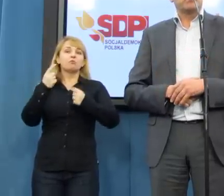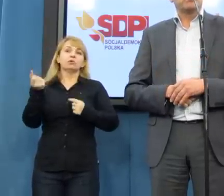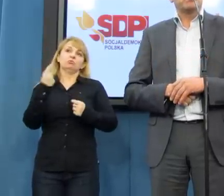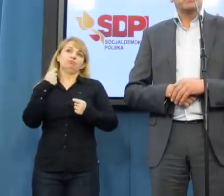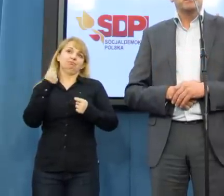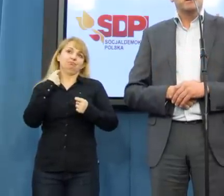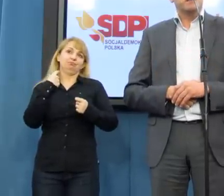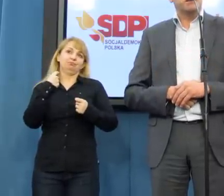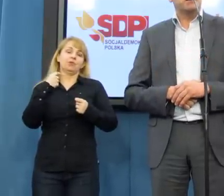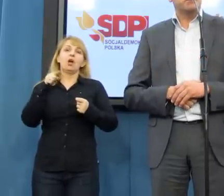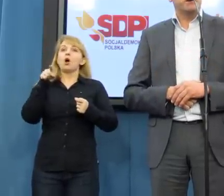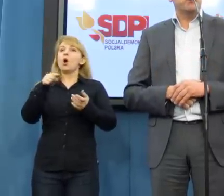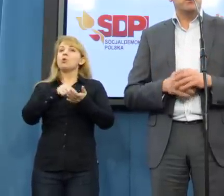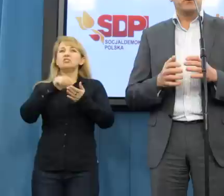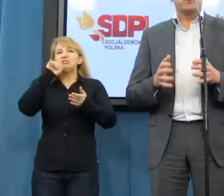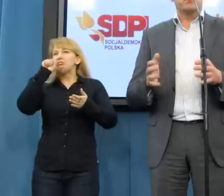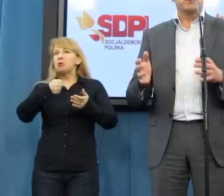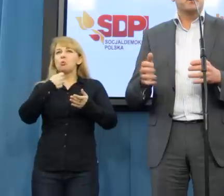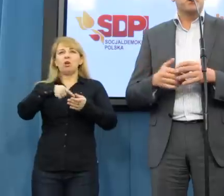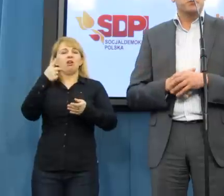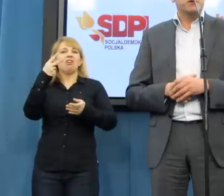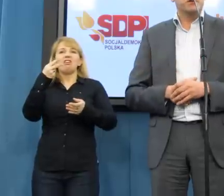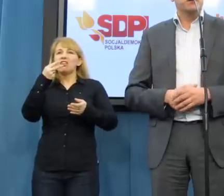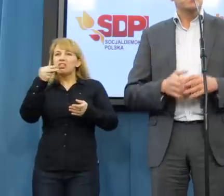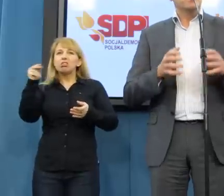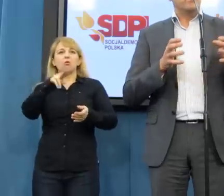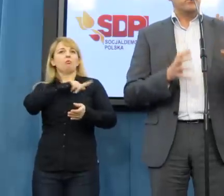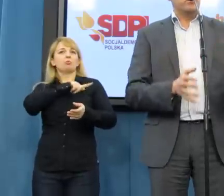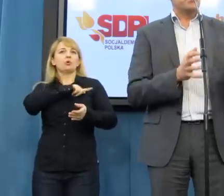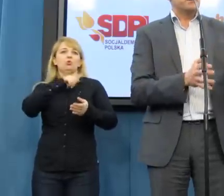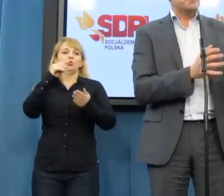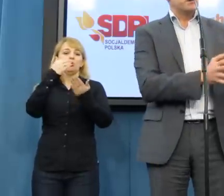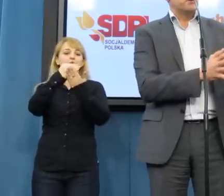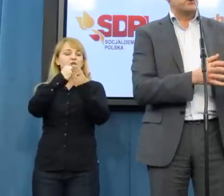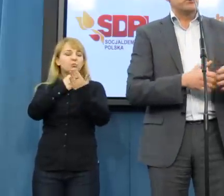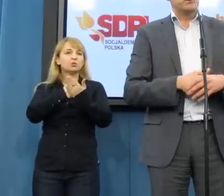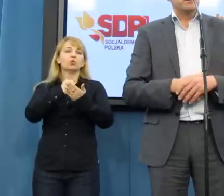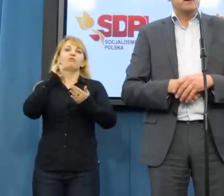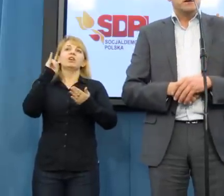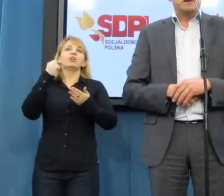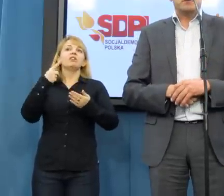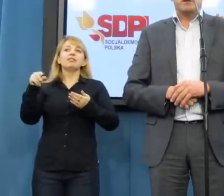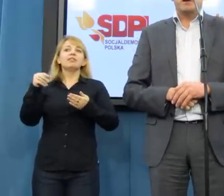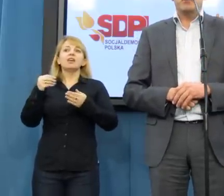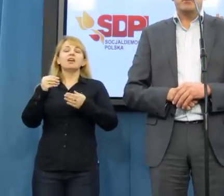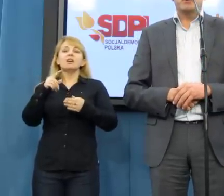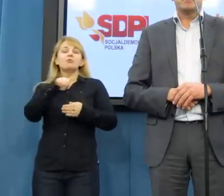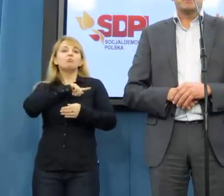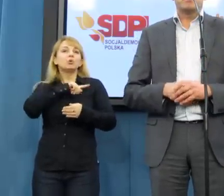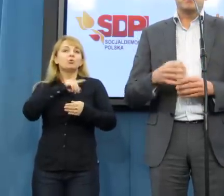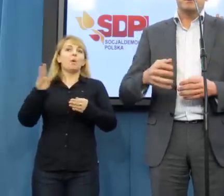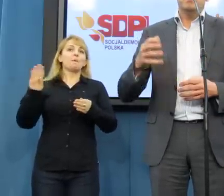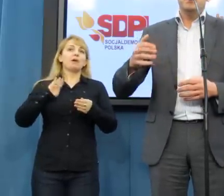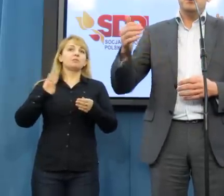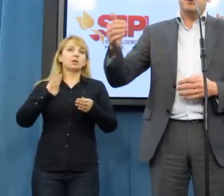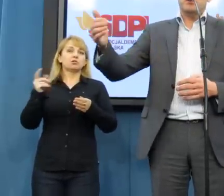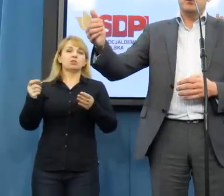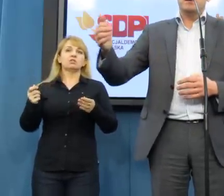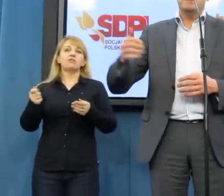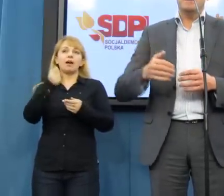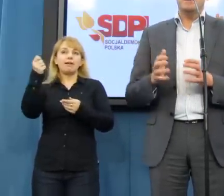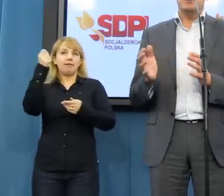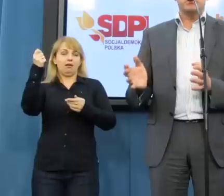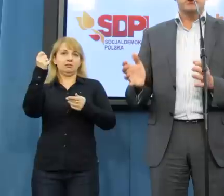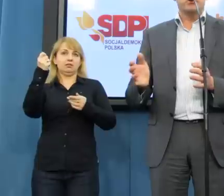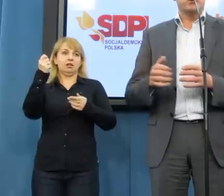kierowców, którzy za nic mają obowiązujące przepisy, włącznie z tym, który jest plagą na polskich drogach i niesie